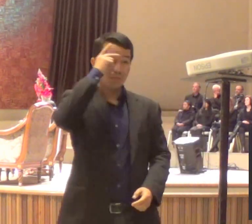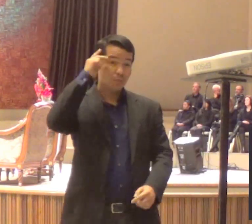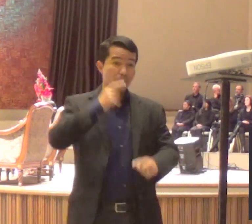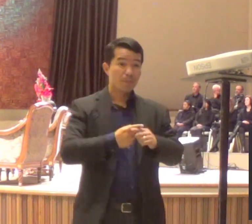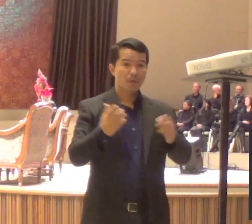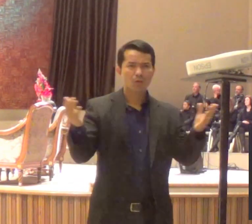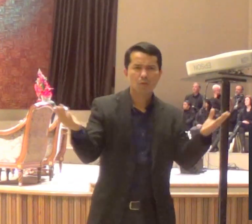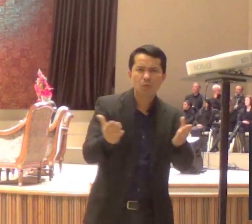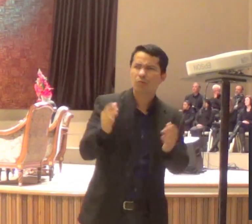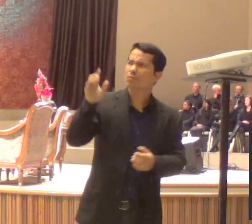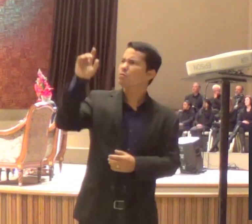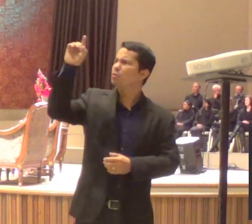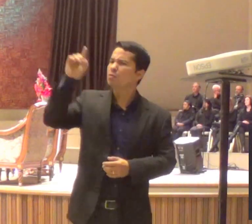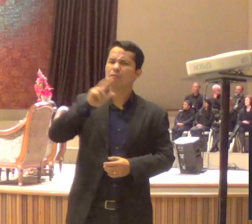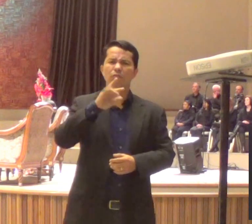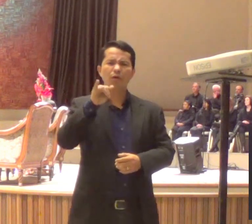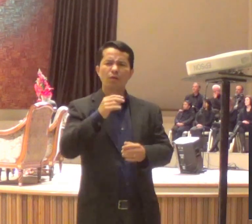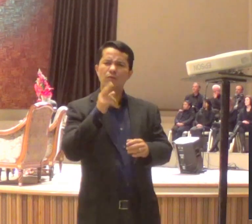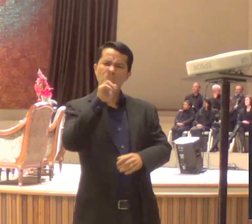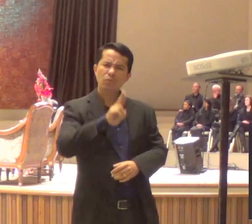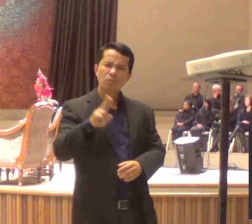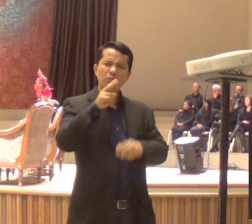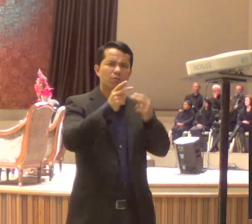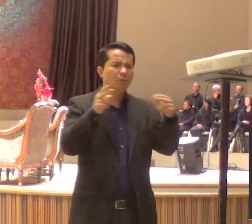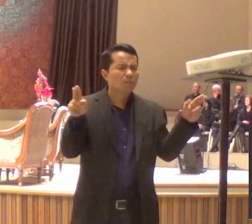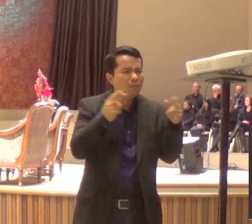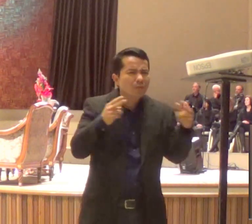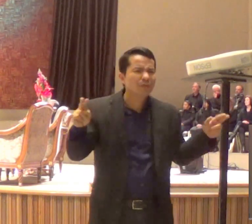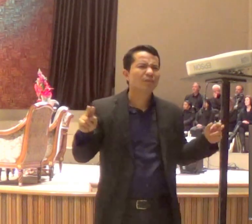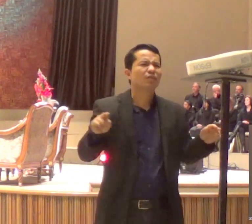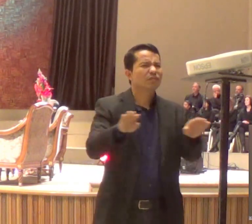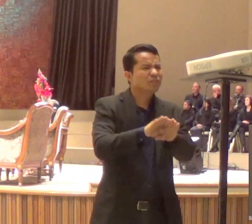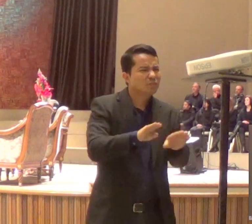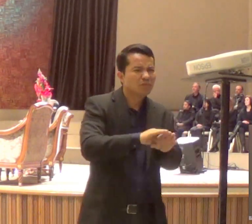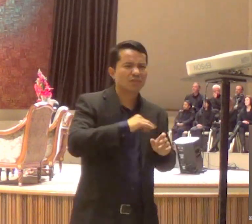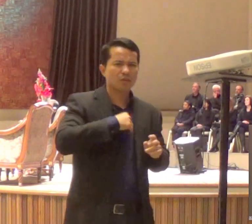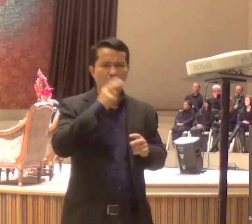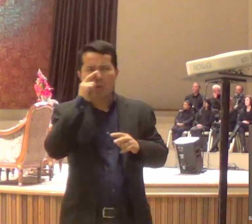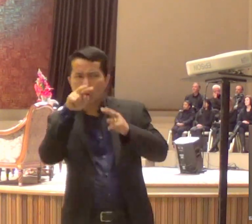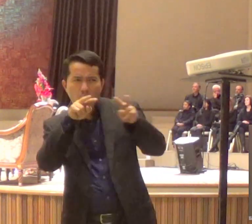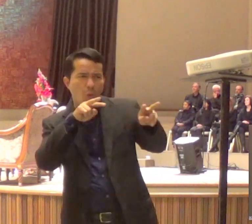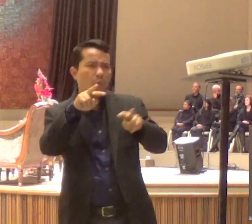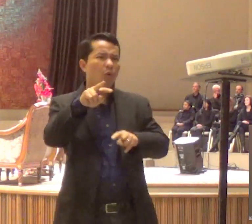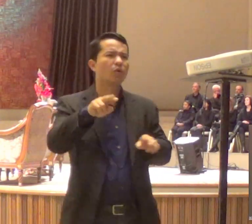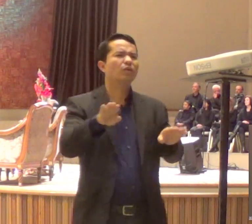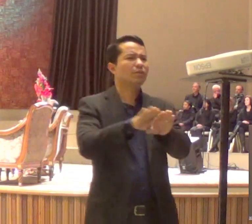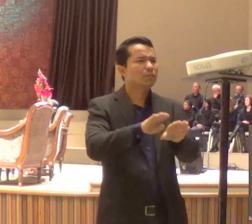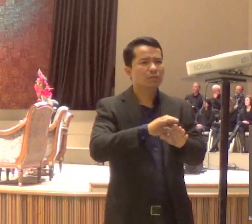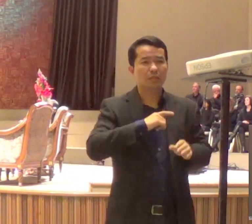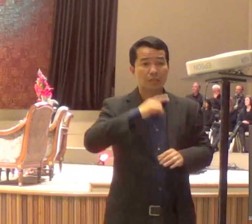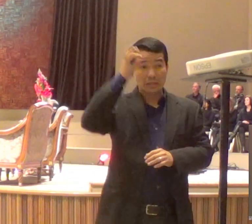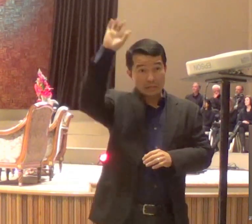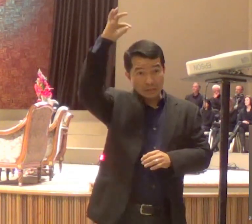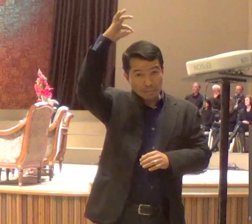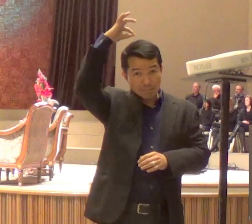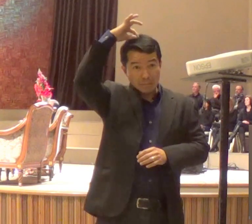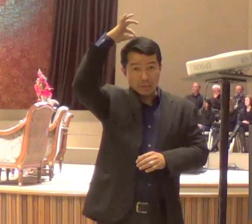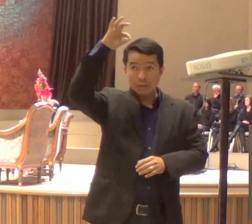alguma música, algum olhar, alguma cena, e de repente o Espírito de Deus vai revelar para você